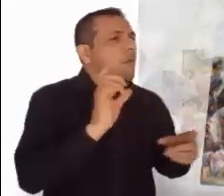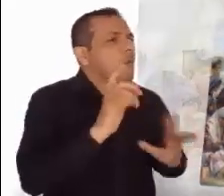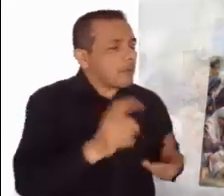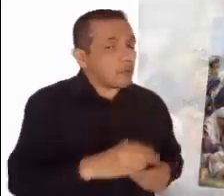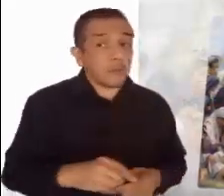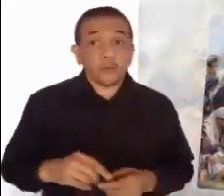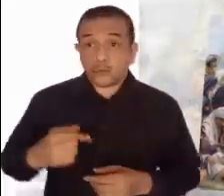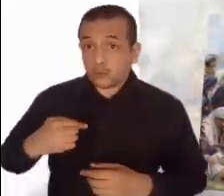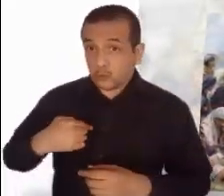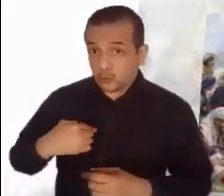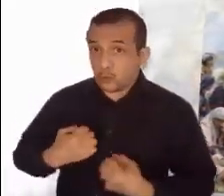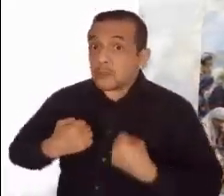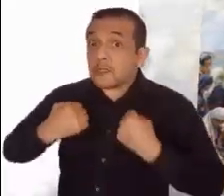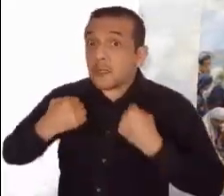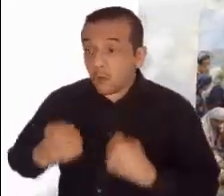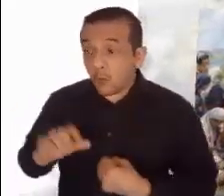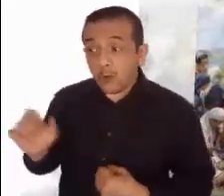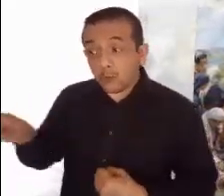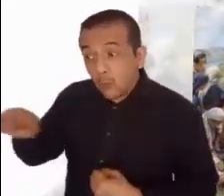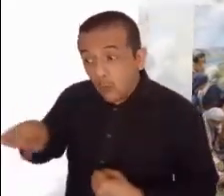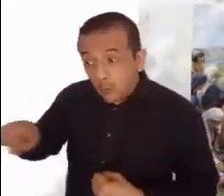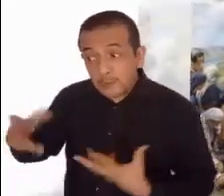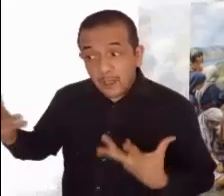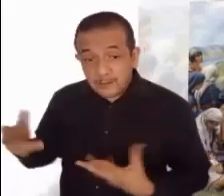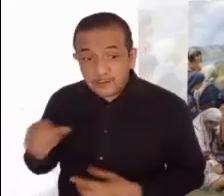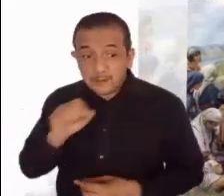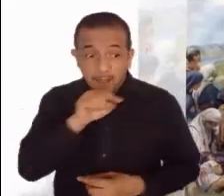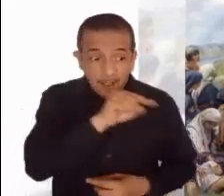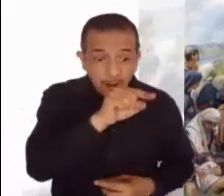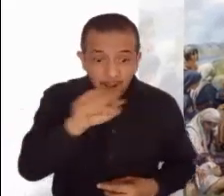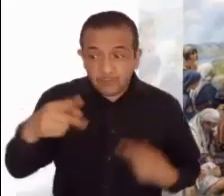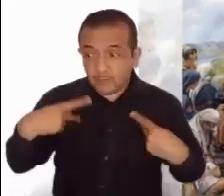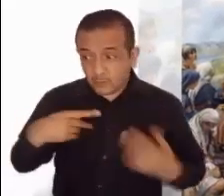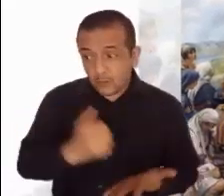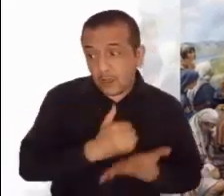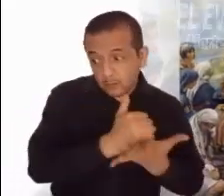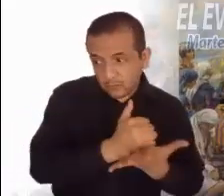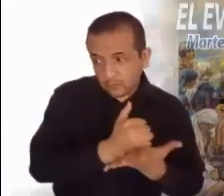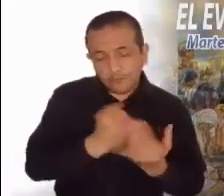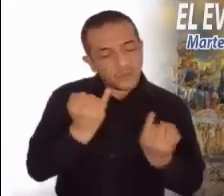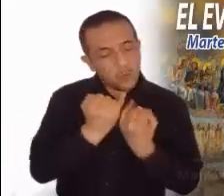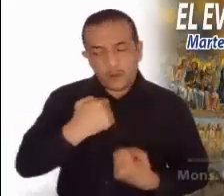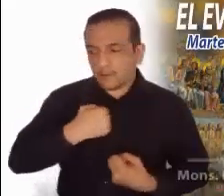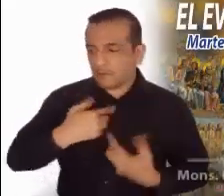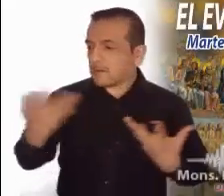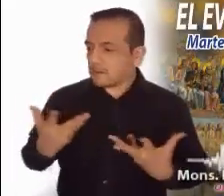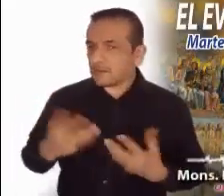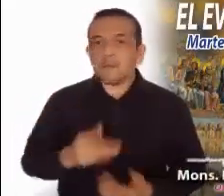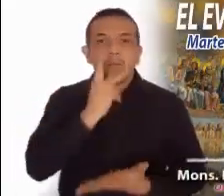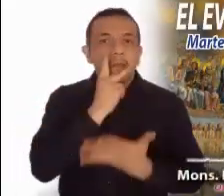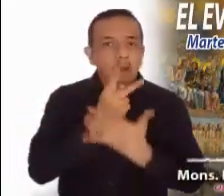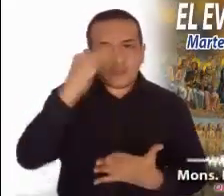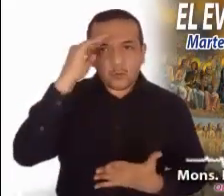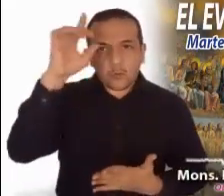que cuando lo hicieron con el más insignificante de mis hermanos, conmigo lo hicieron. Palabra del